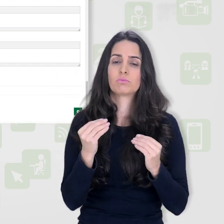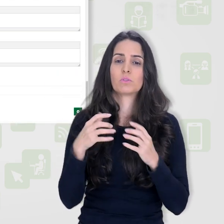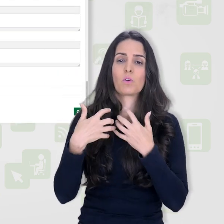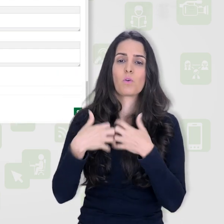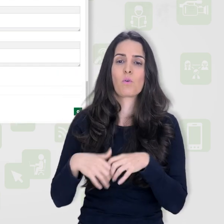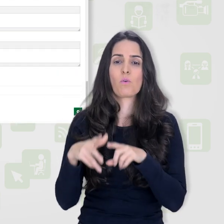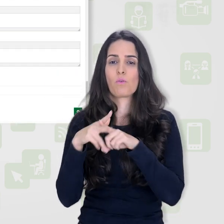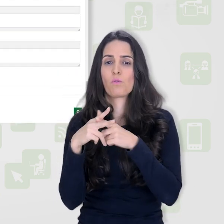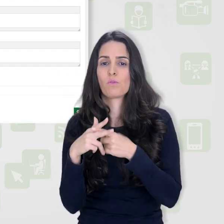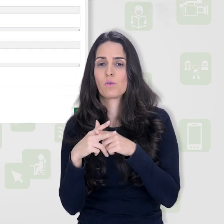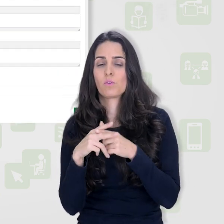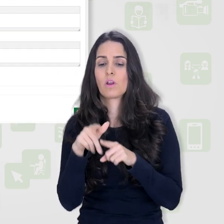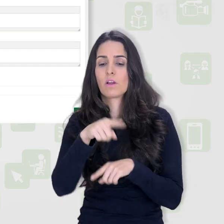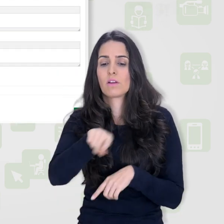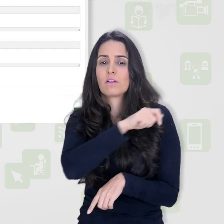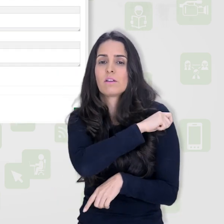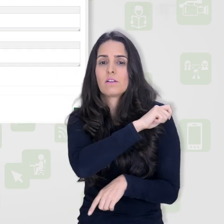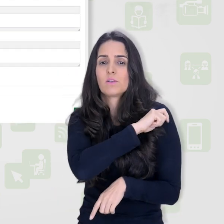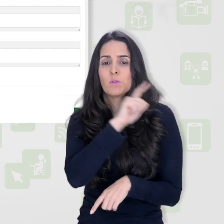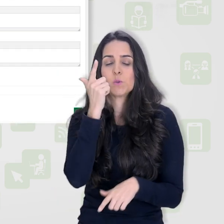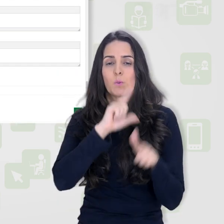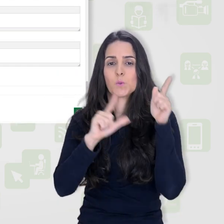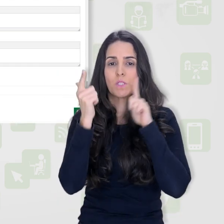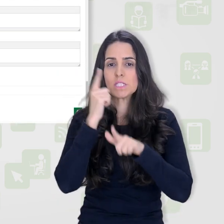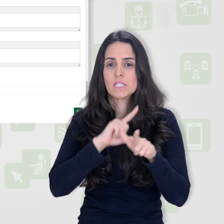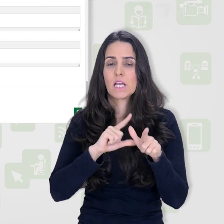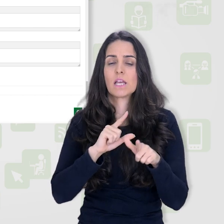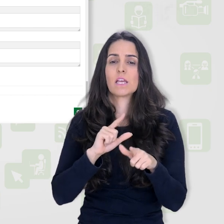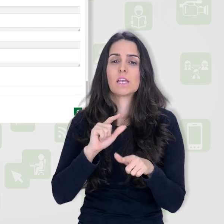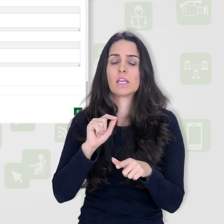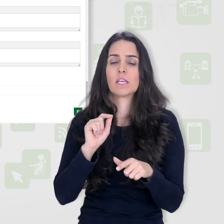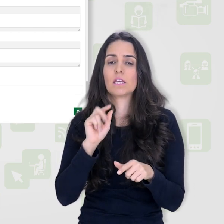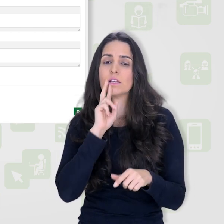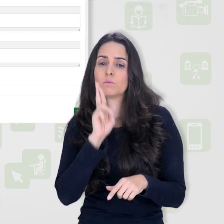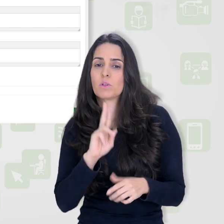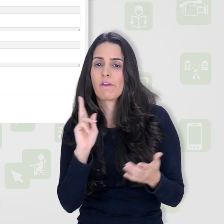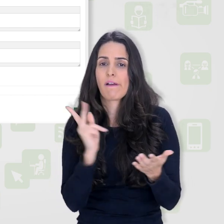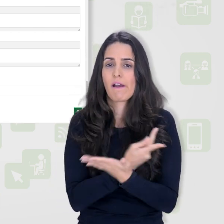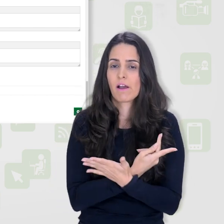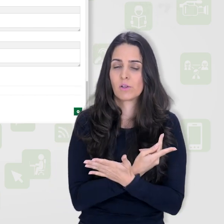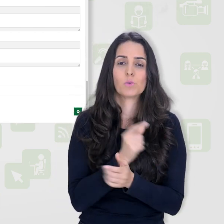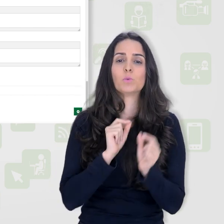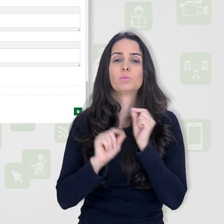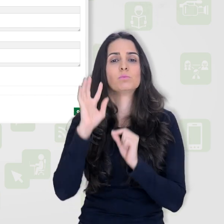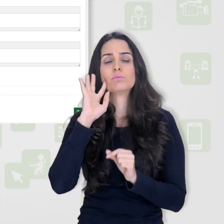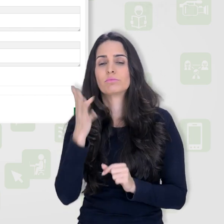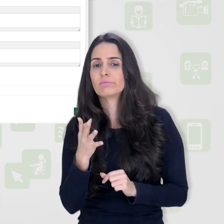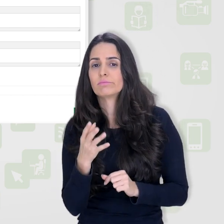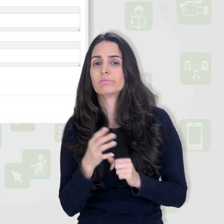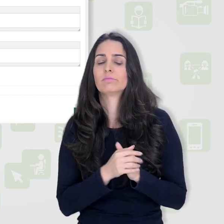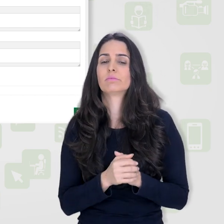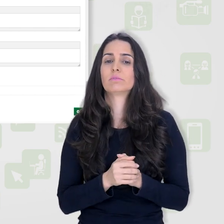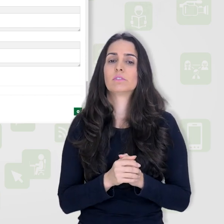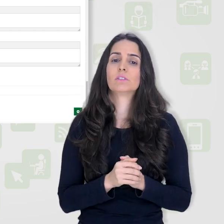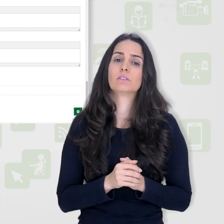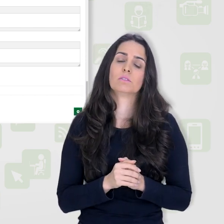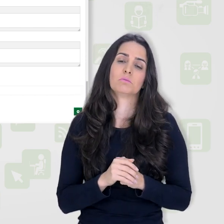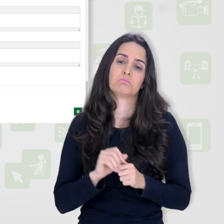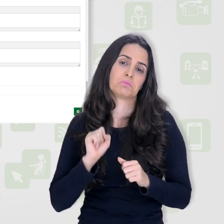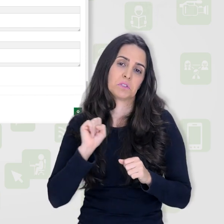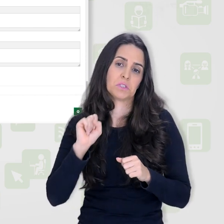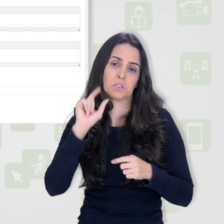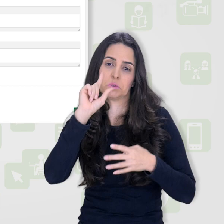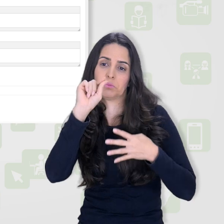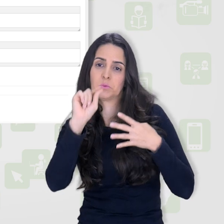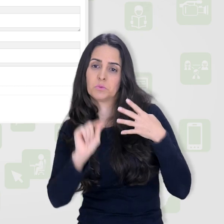configurar, então, para que o estudante tenha penalidades, se por acaso eu escolher a opção de